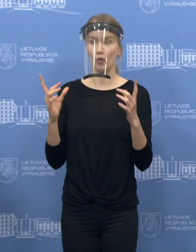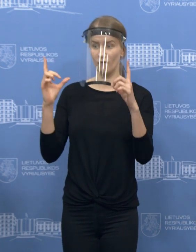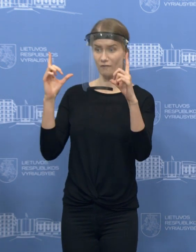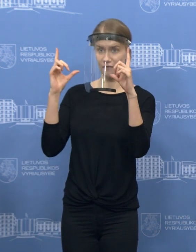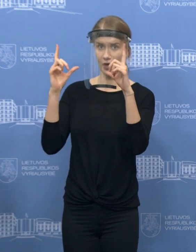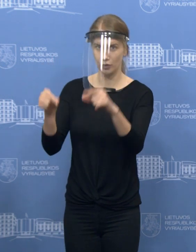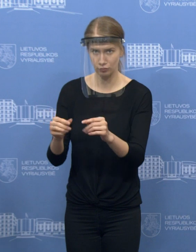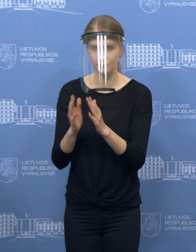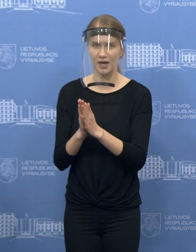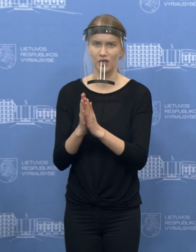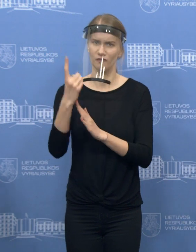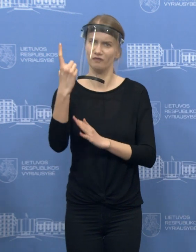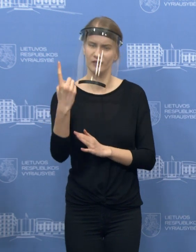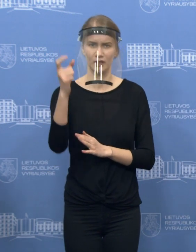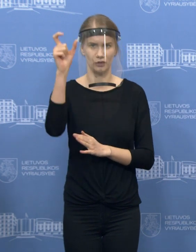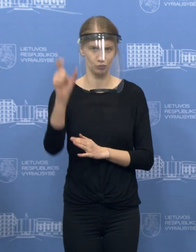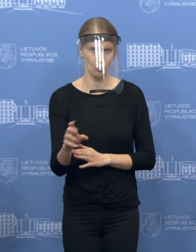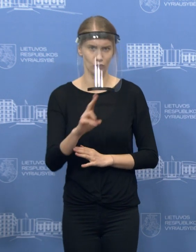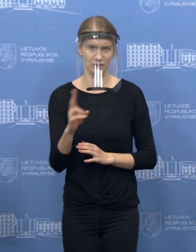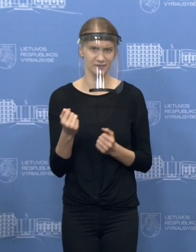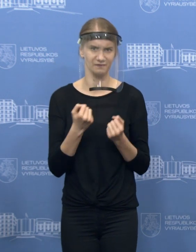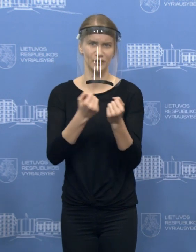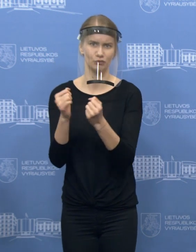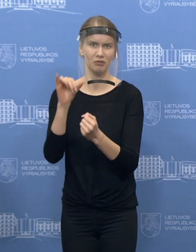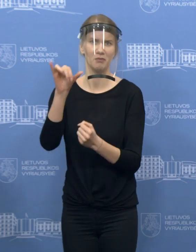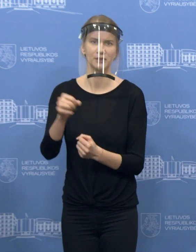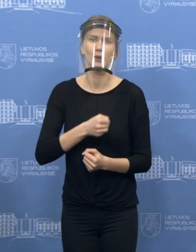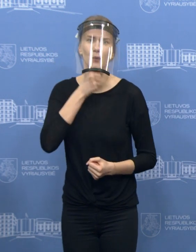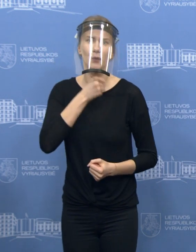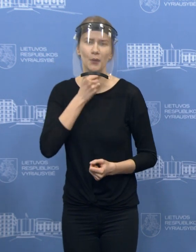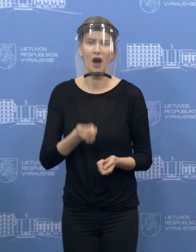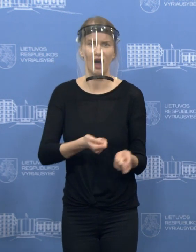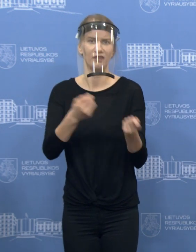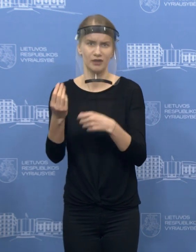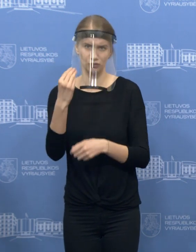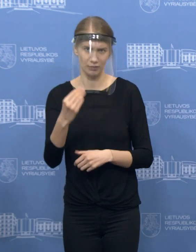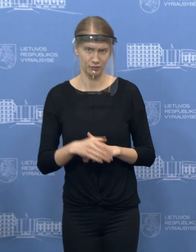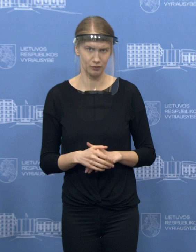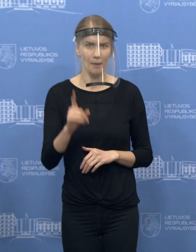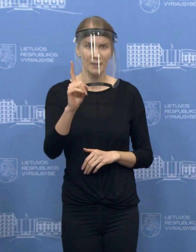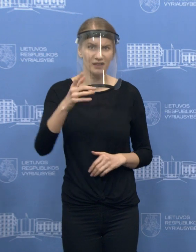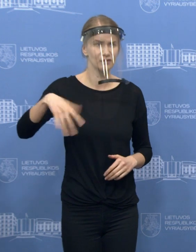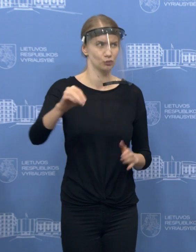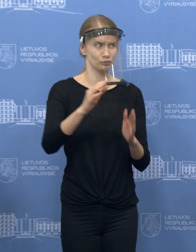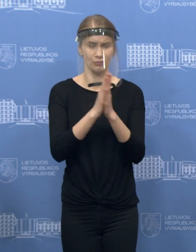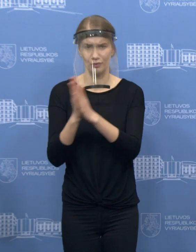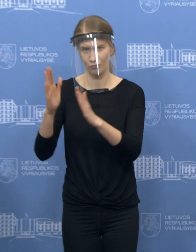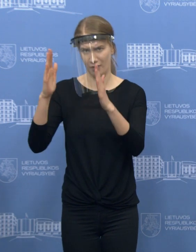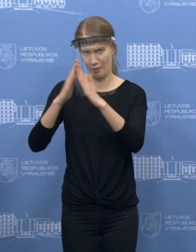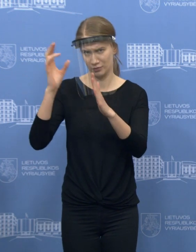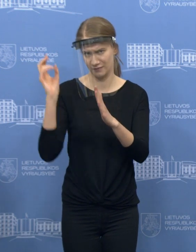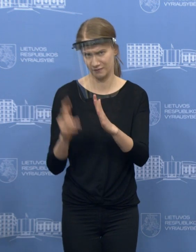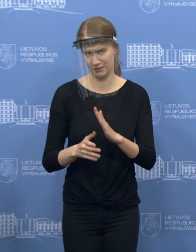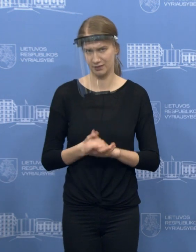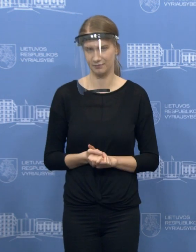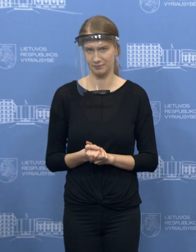deleguoti šeimos nari, nuvežti lauknešėlį, aplankyti, bet maksimaliai lygti namuose ir